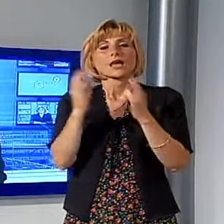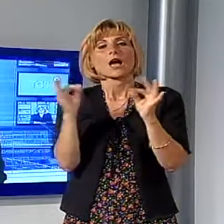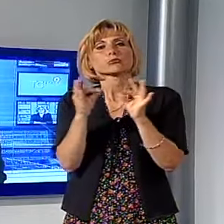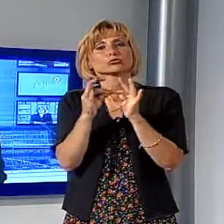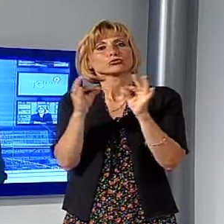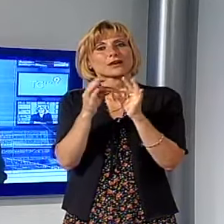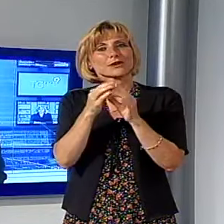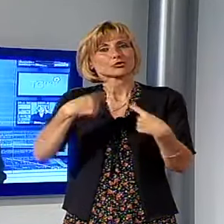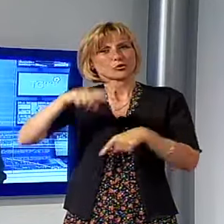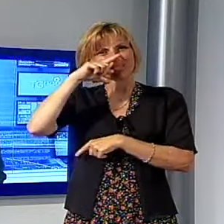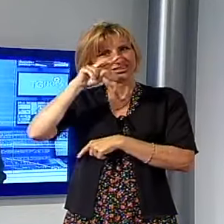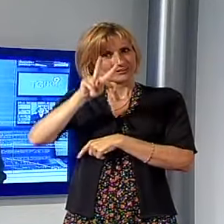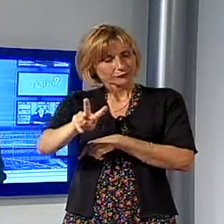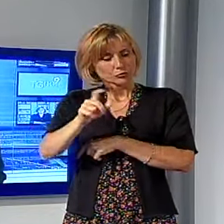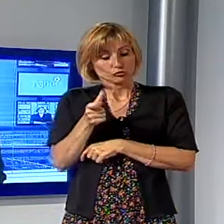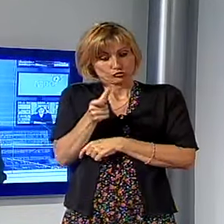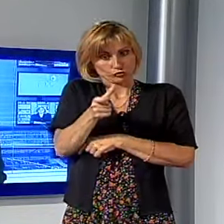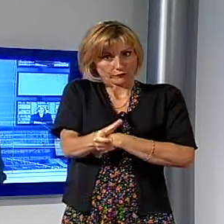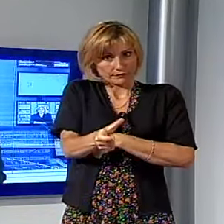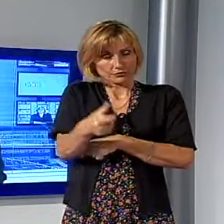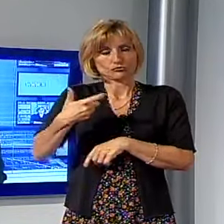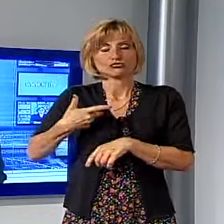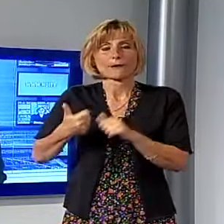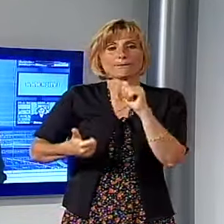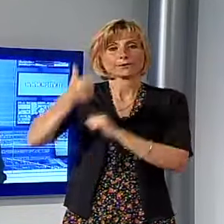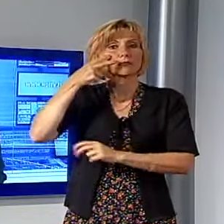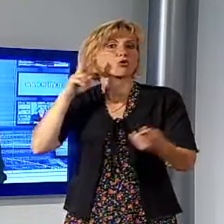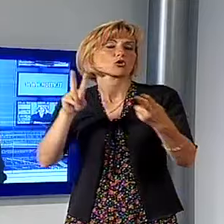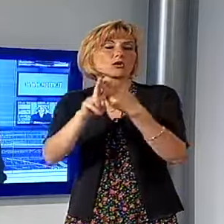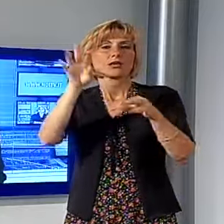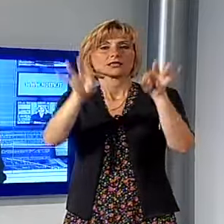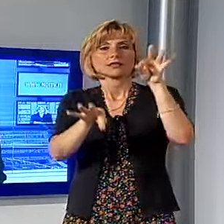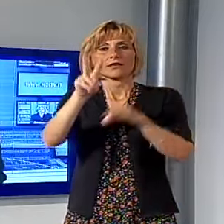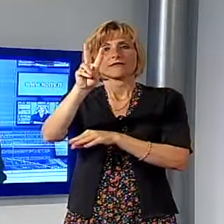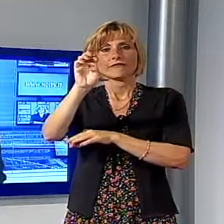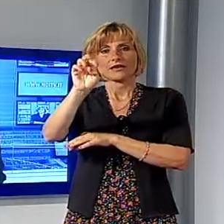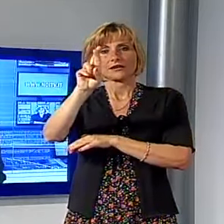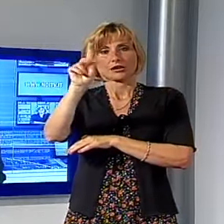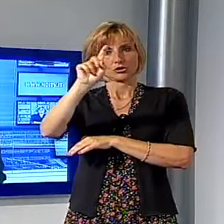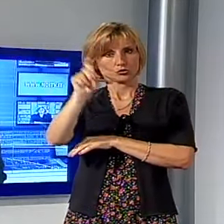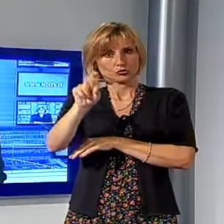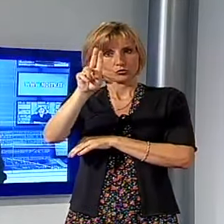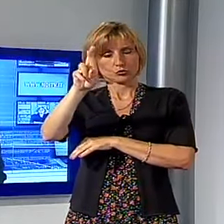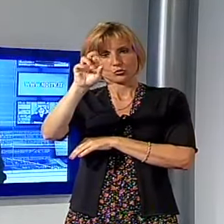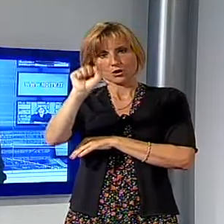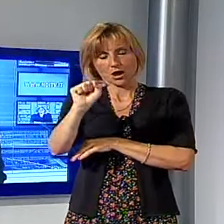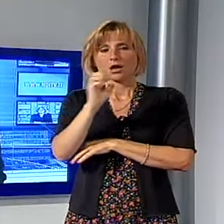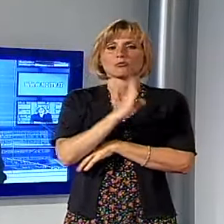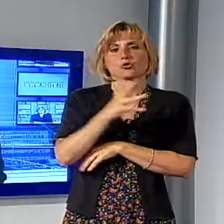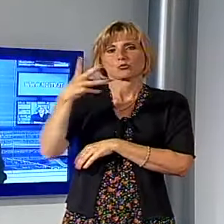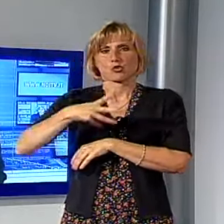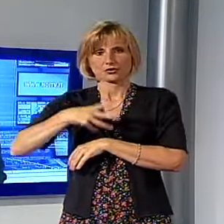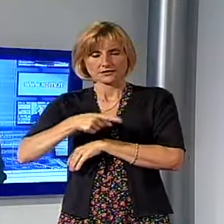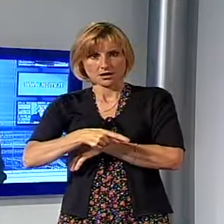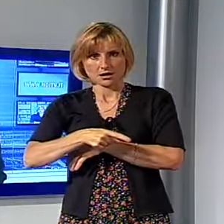giovedì sera vi trasmetteremo il primo degli incontri del Teatro di Verzura di Borgo Ammozzano, protagonista il